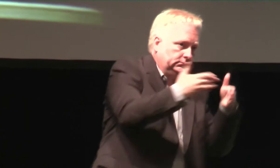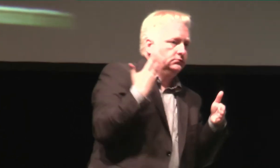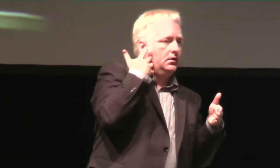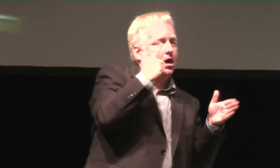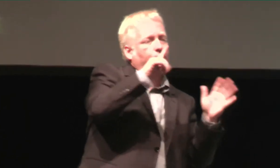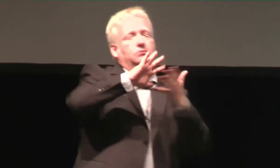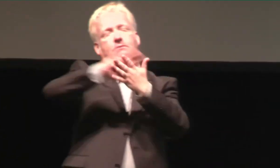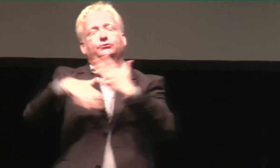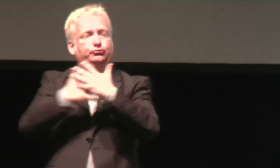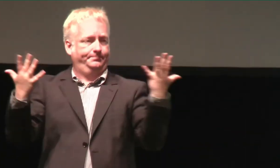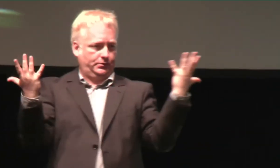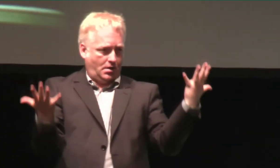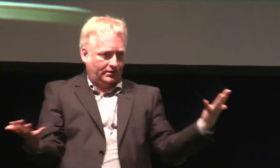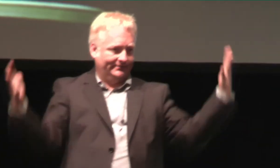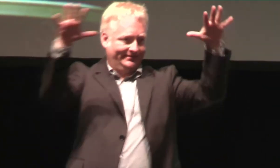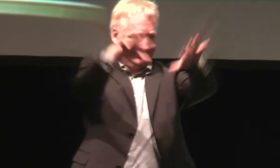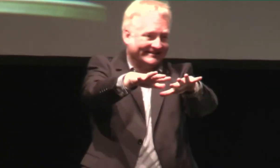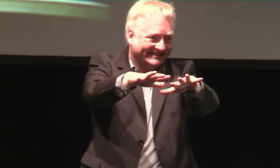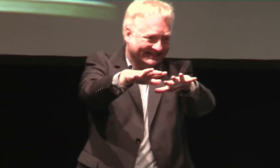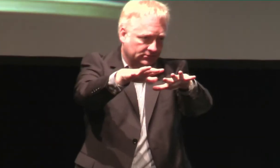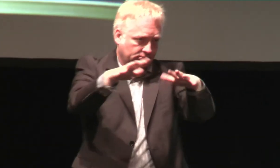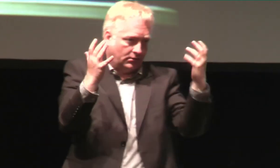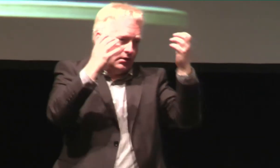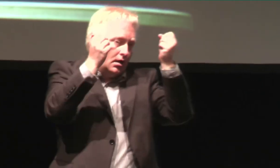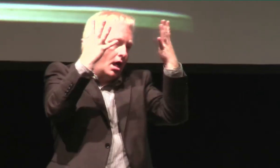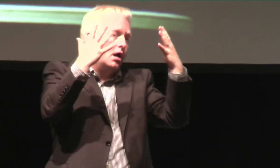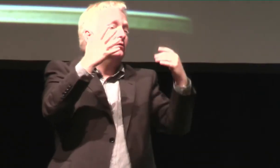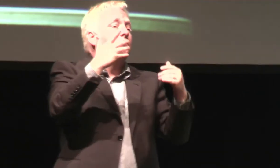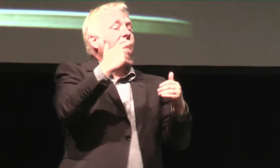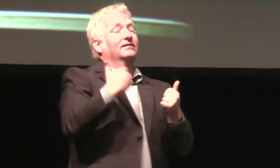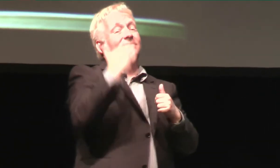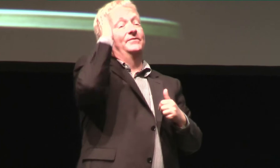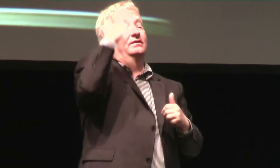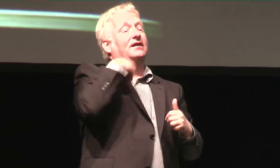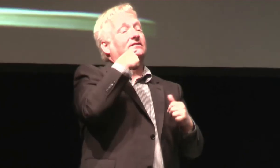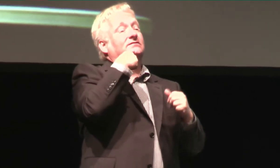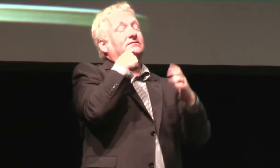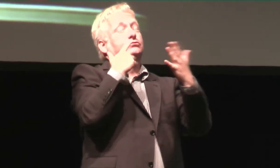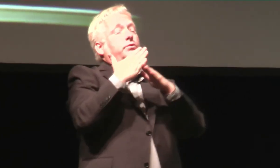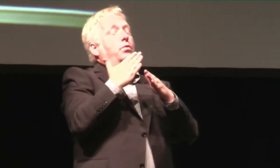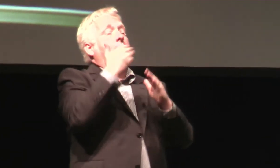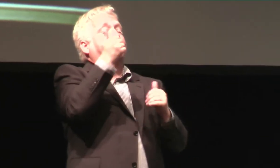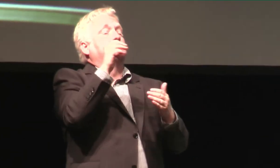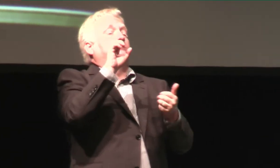erreichen. Es ist wichtig, beides zu sehen, beide Wege auch gleichermaßen zu sehen und zu fördern.